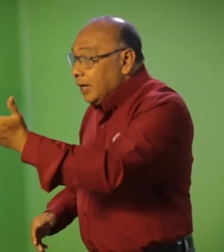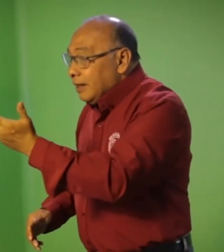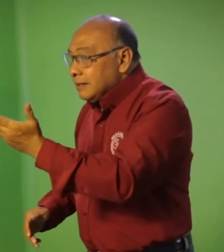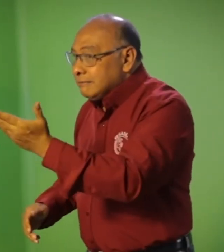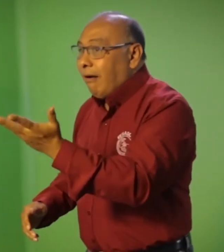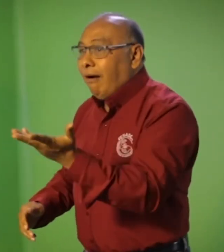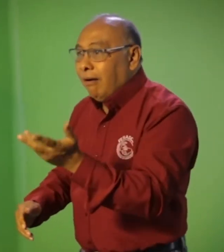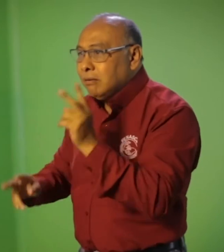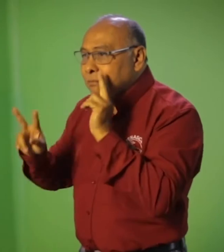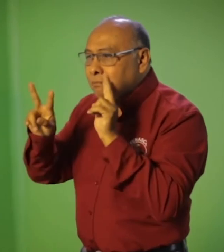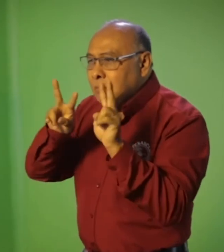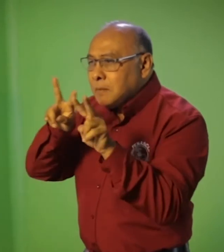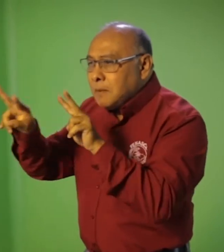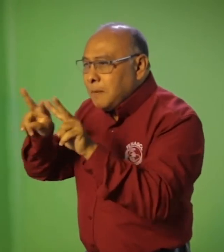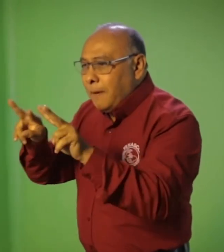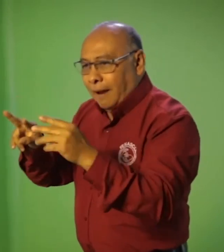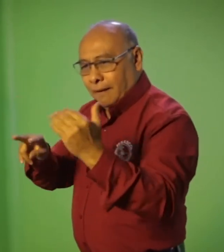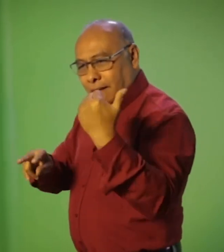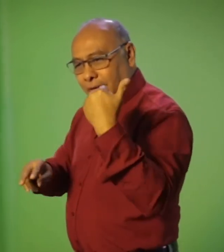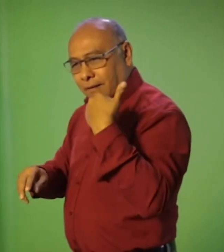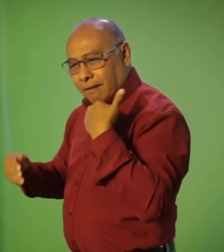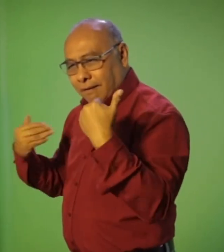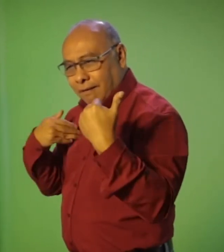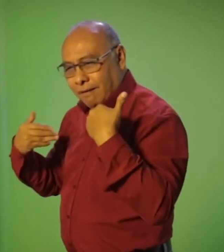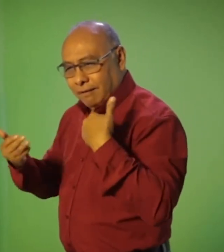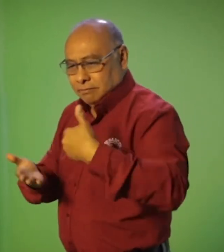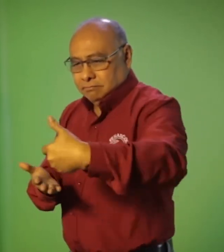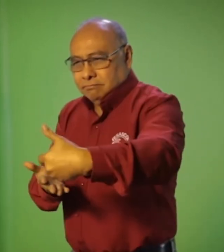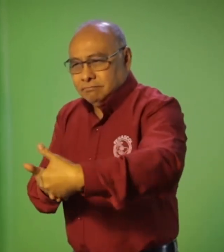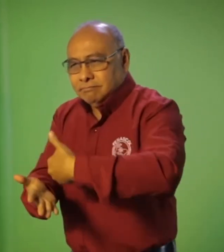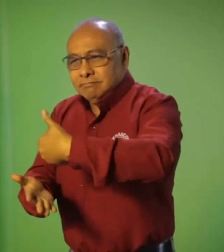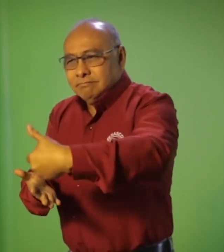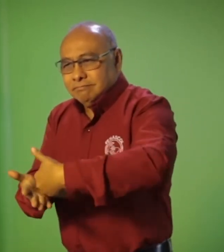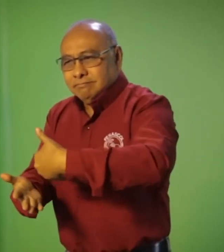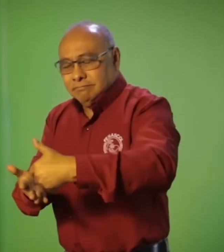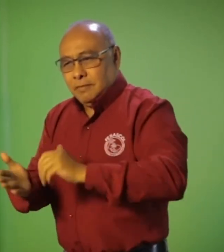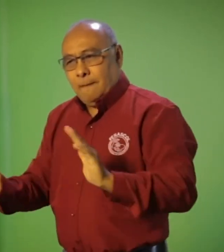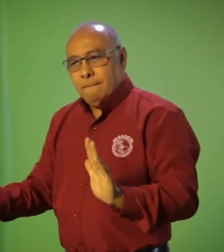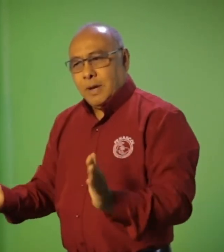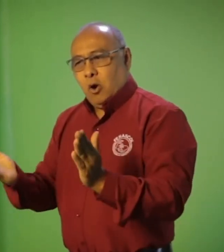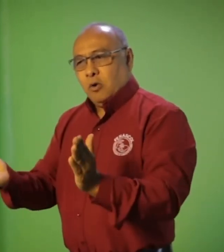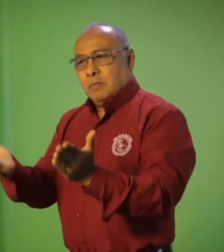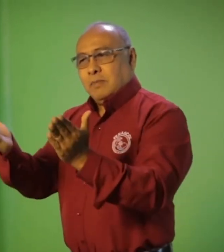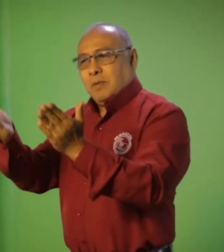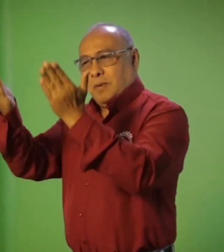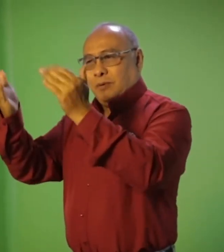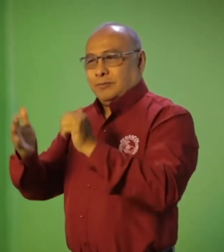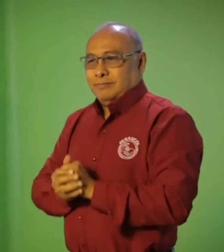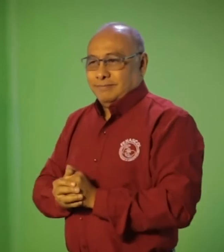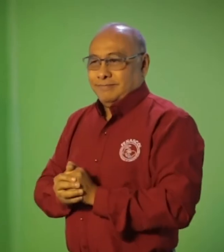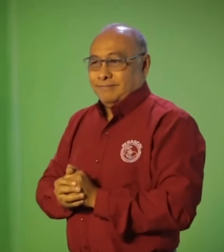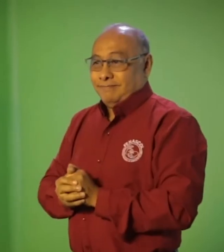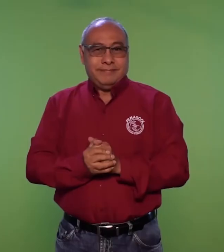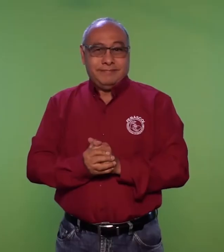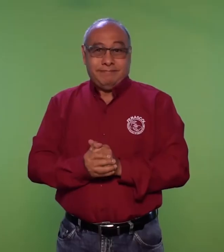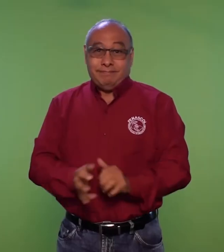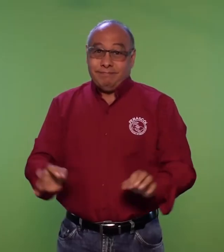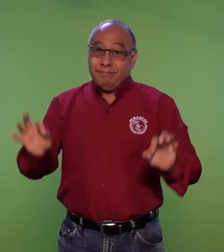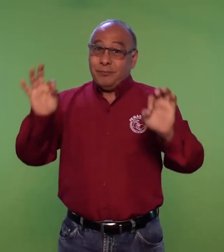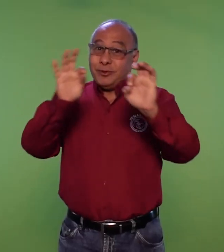que sus sugerencias aporten a mejorar esa transformación son importantes para